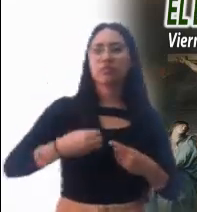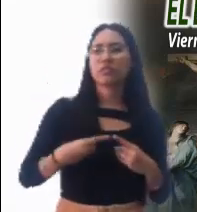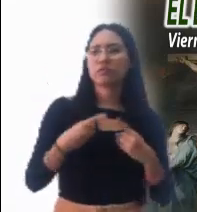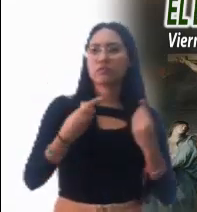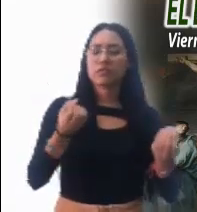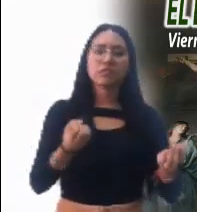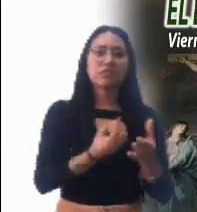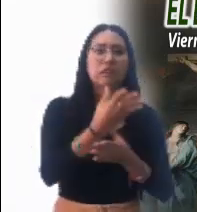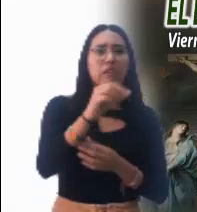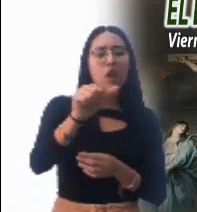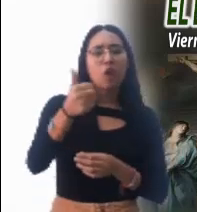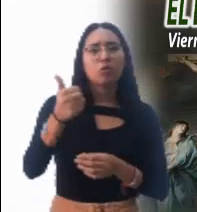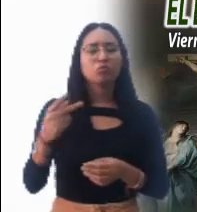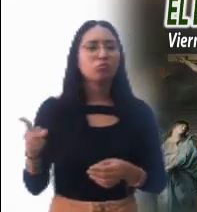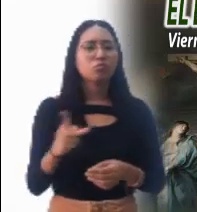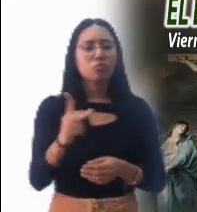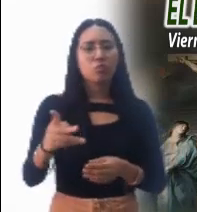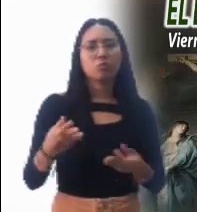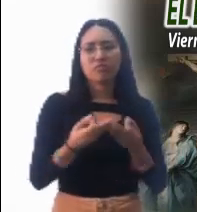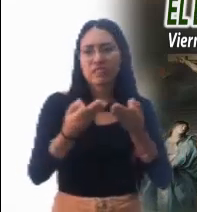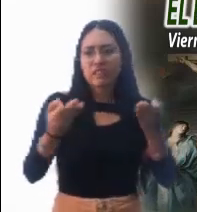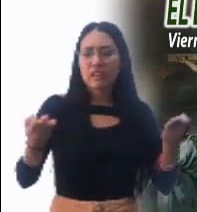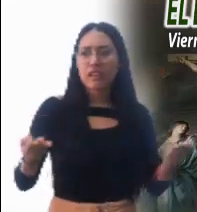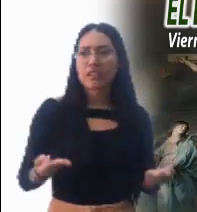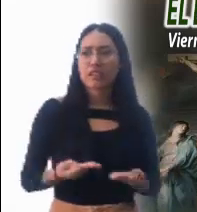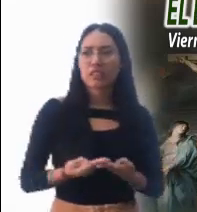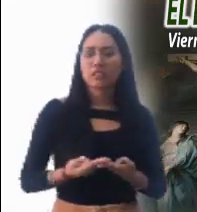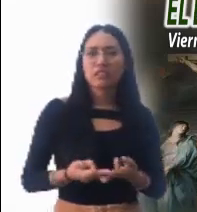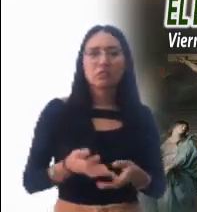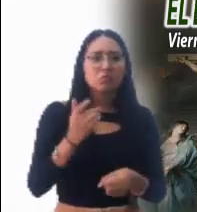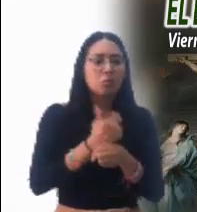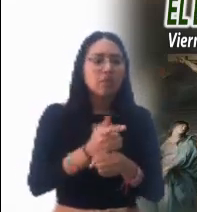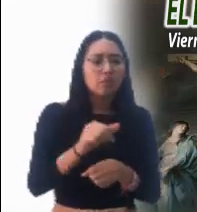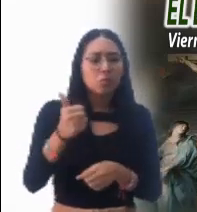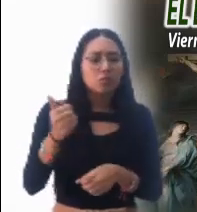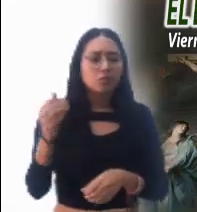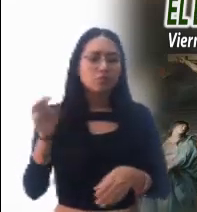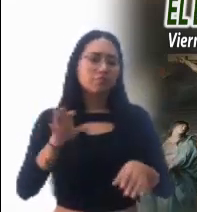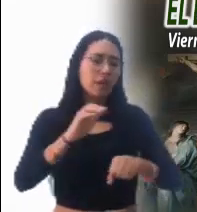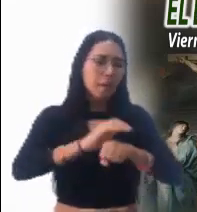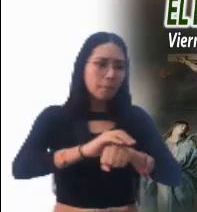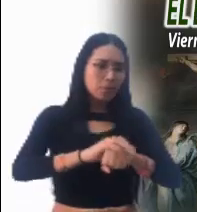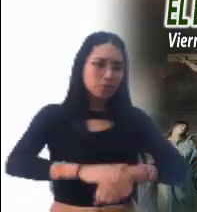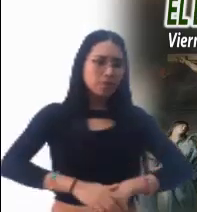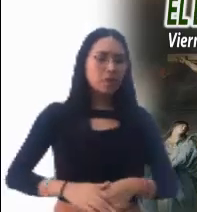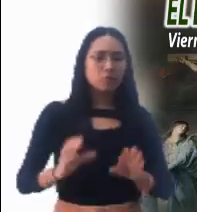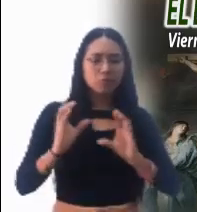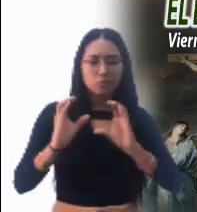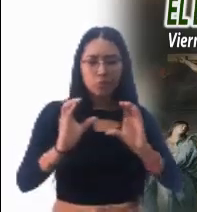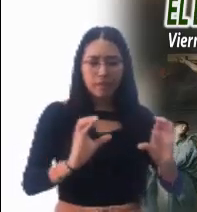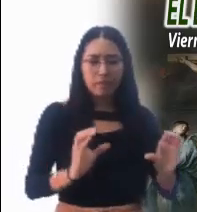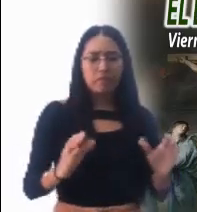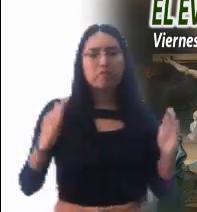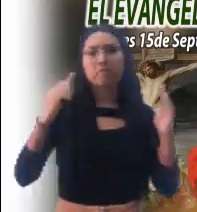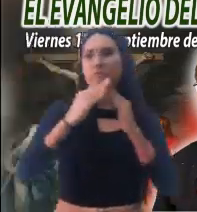peligros hacia otras tierras. Que encuentren manos amigas que los sostengan, techos que los